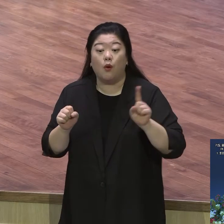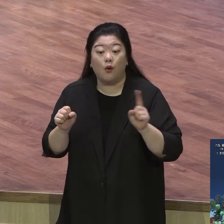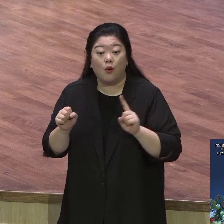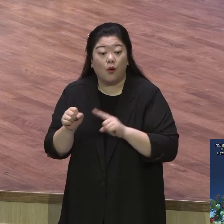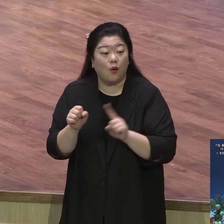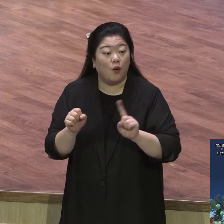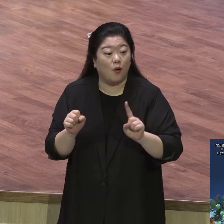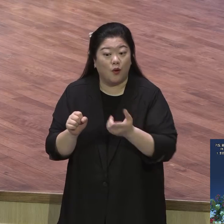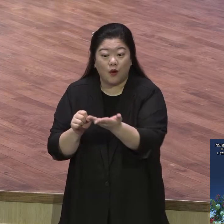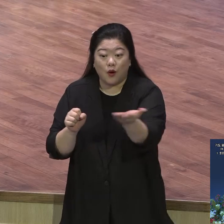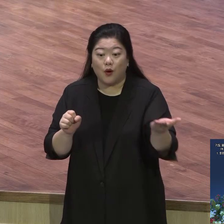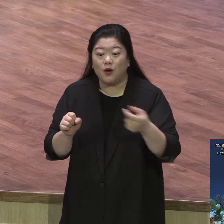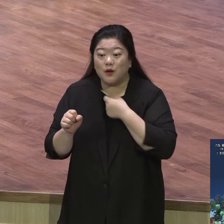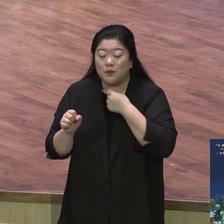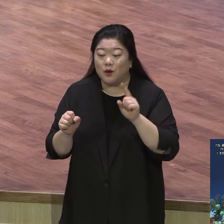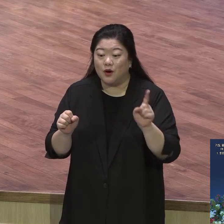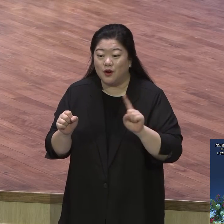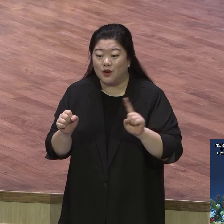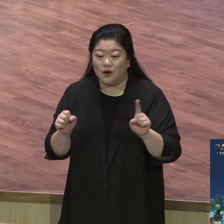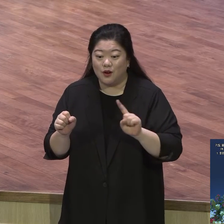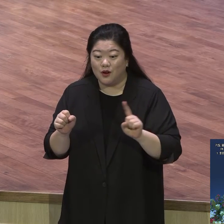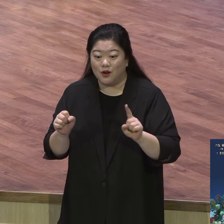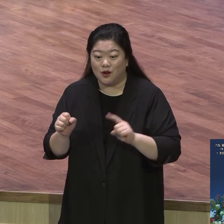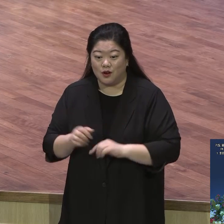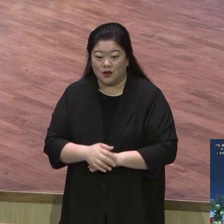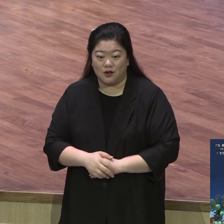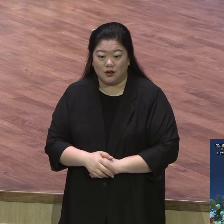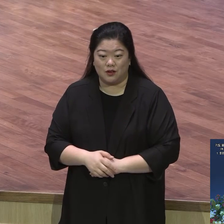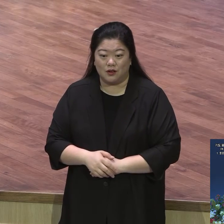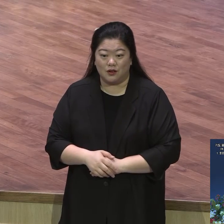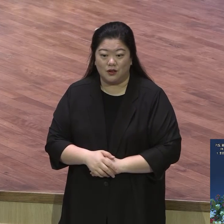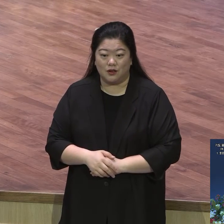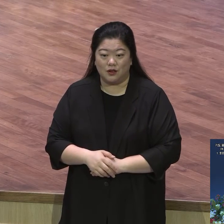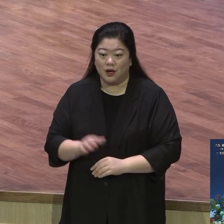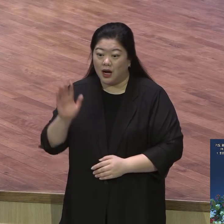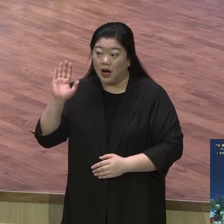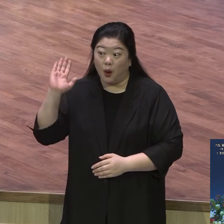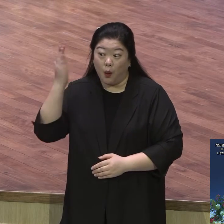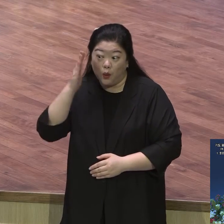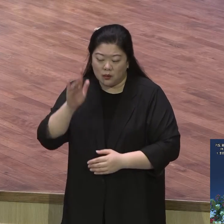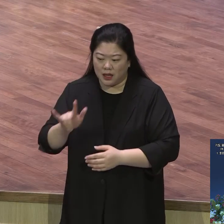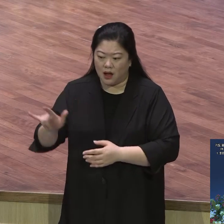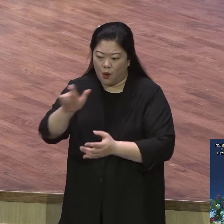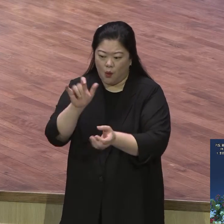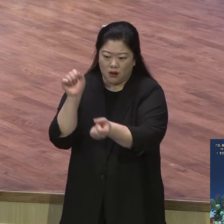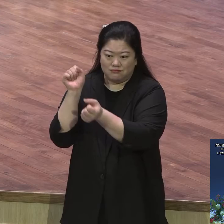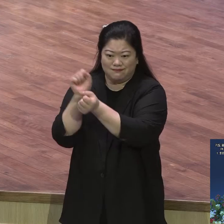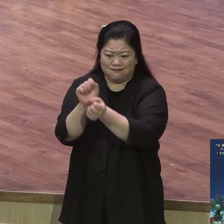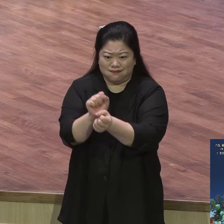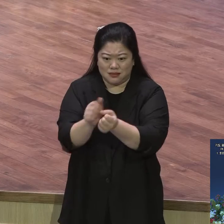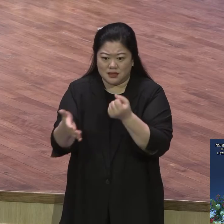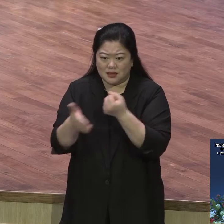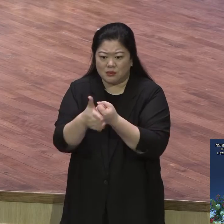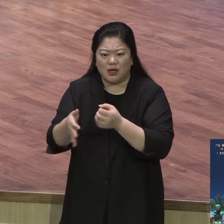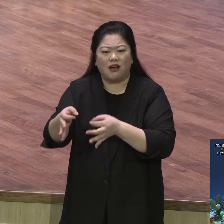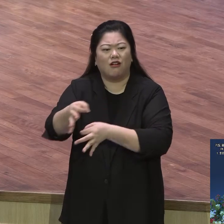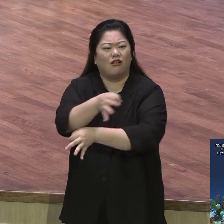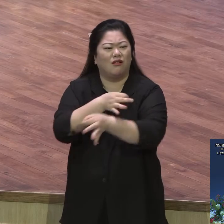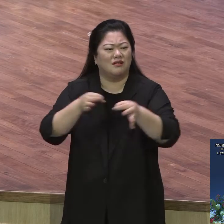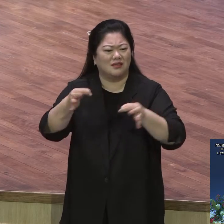개인마다 다 차이가 있죠 지금 코로나19 때문에 경제적으로 그렇게 굉장히 물질을